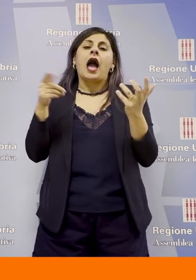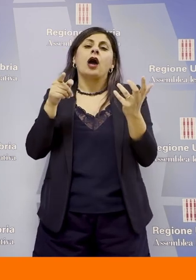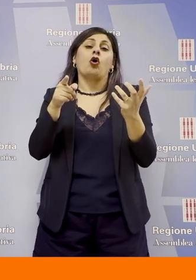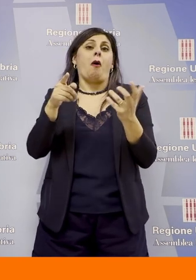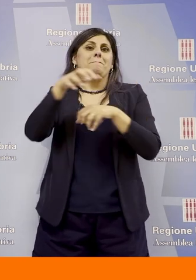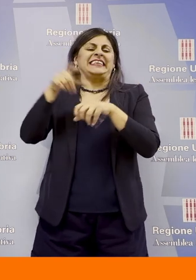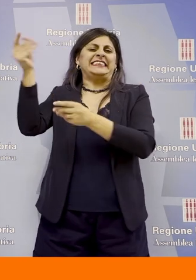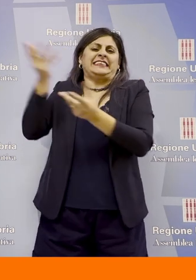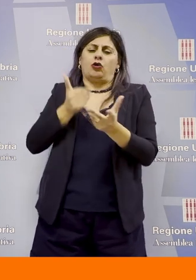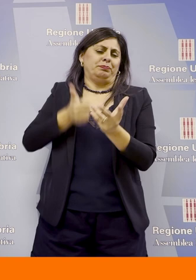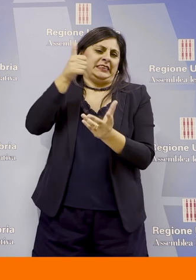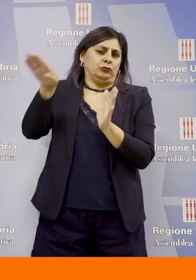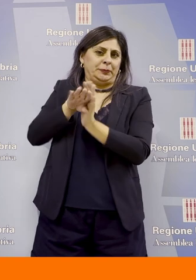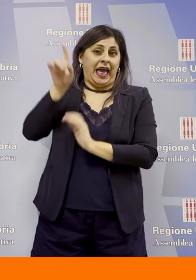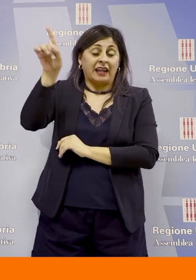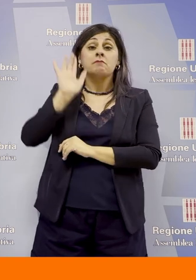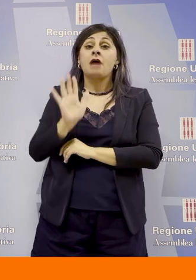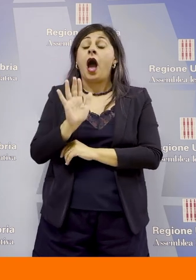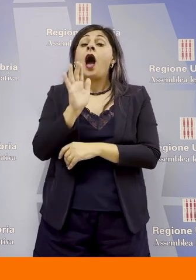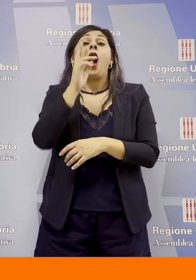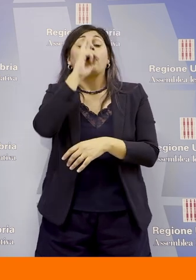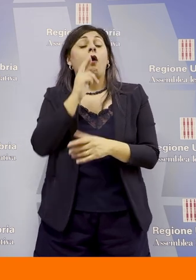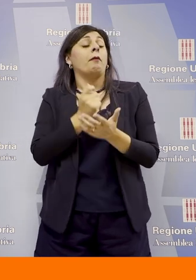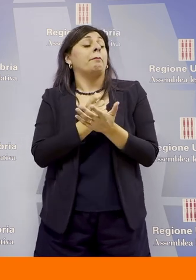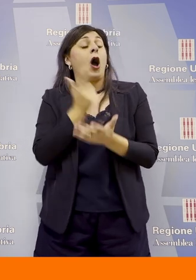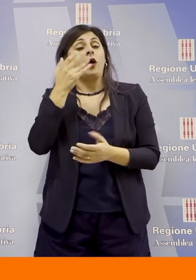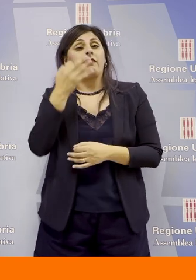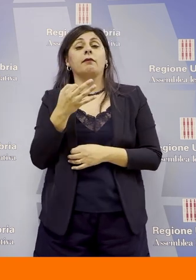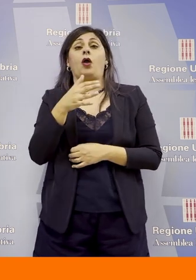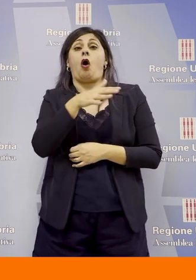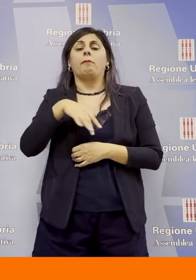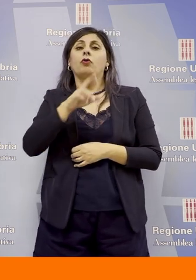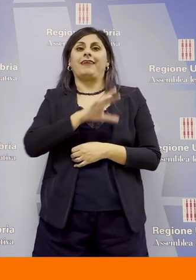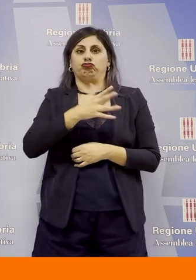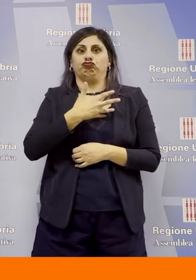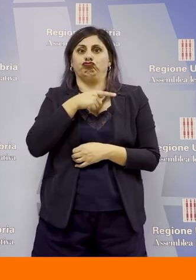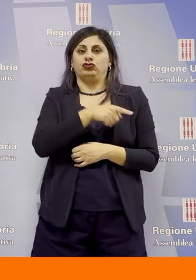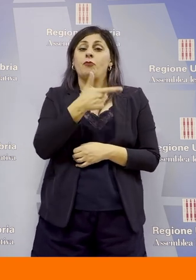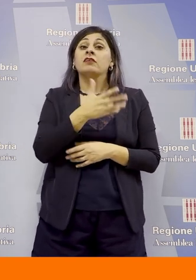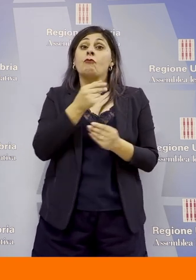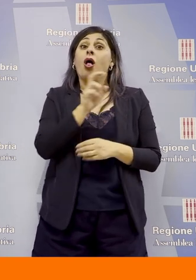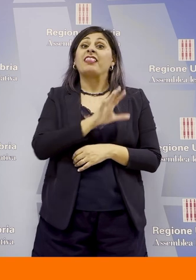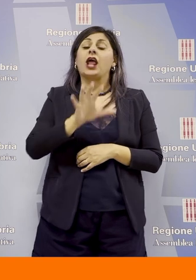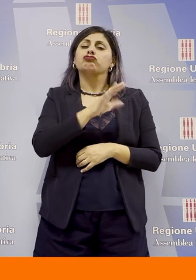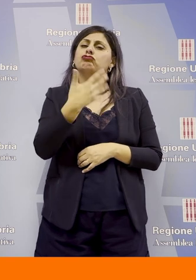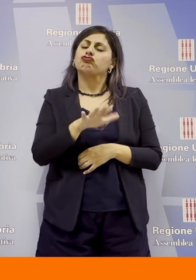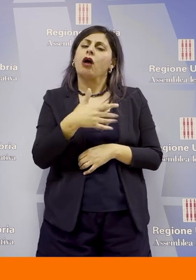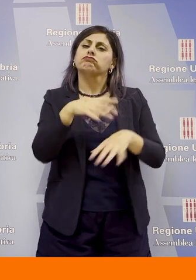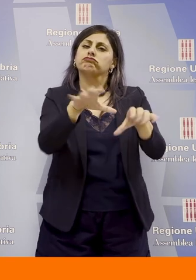Ministero ma il ruolo significativo in questo ambito è giocato anche dalle regioni perché molte regioni hanno adottato delle leggi